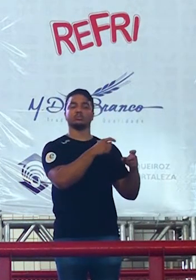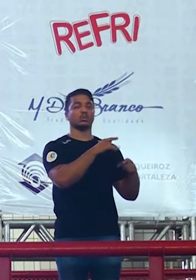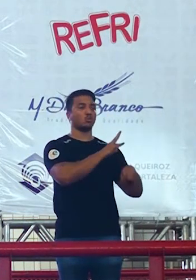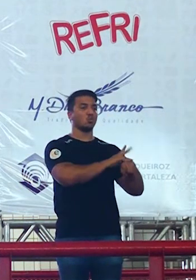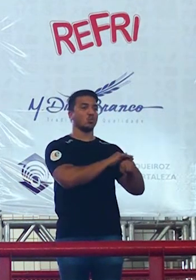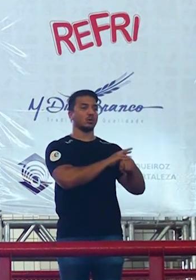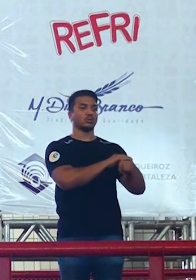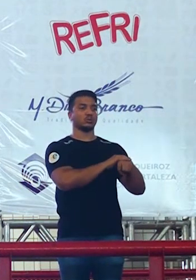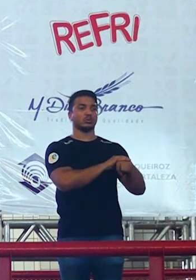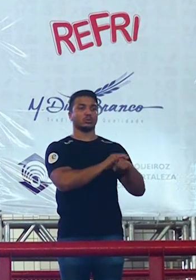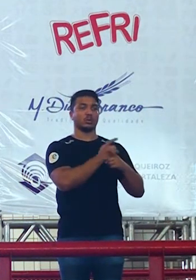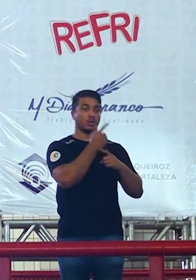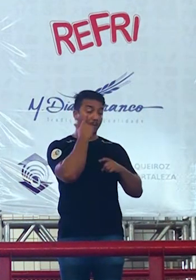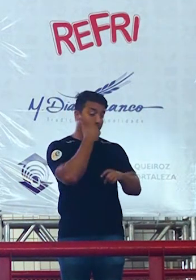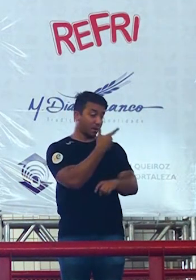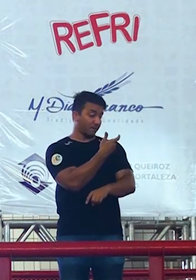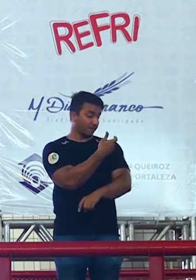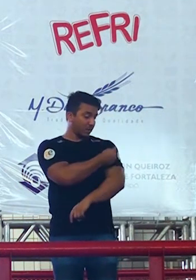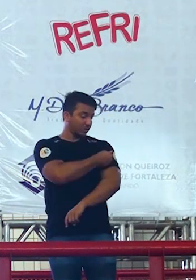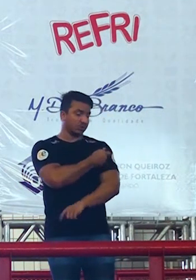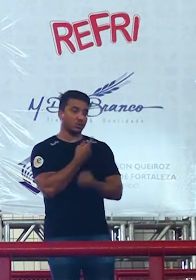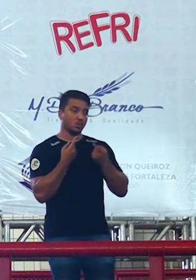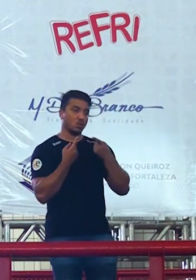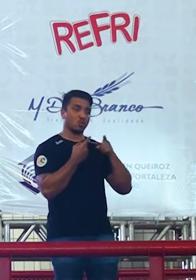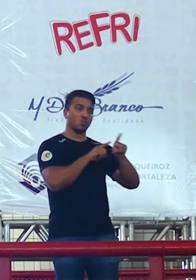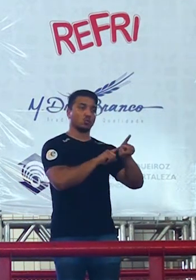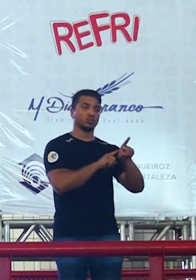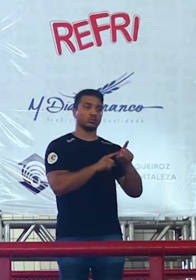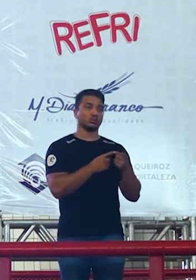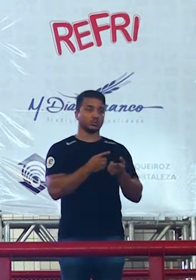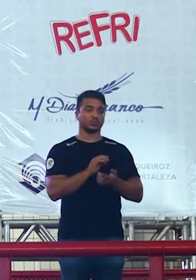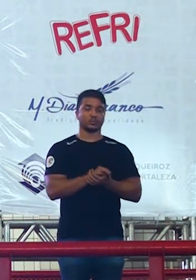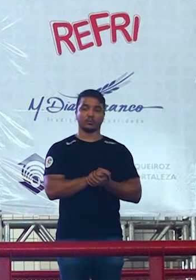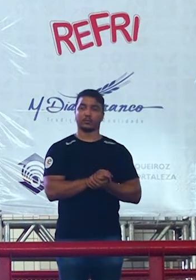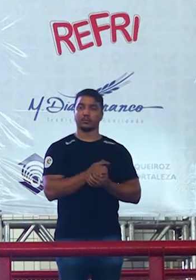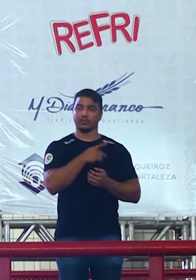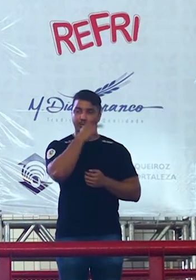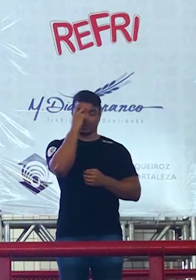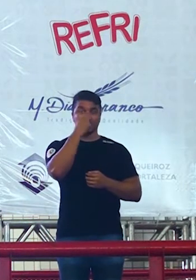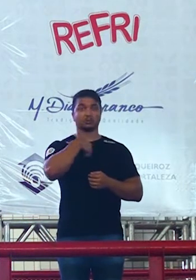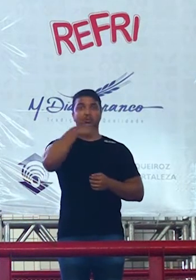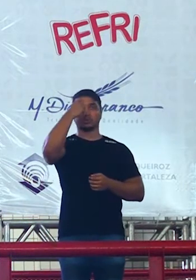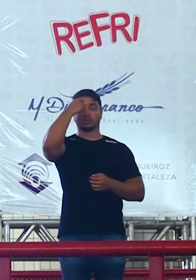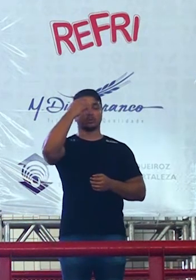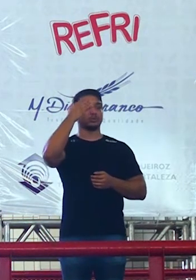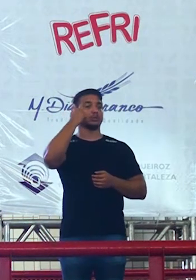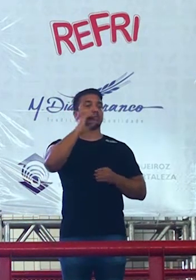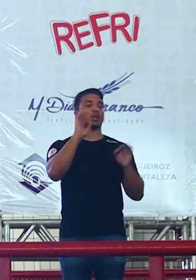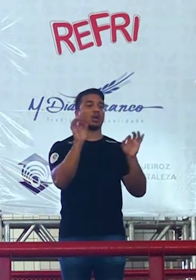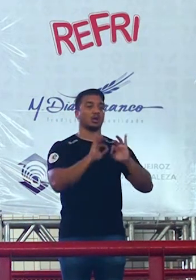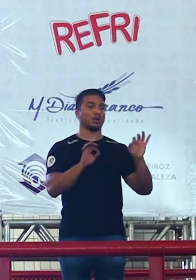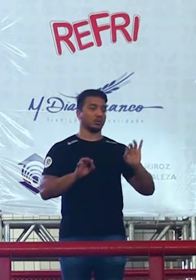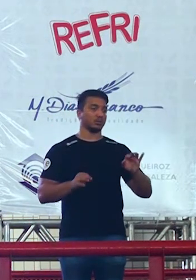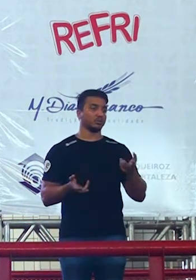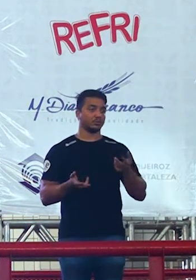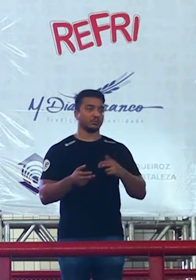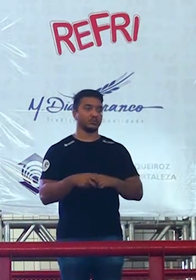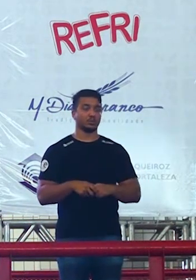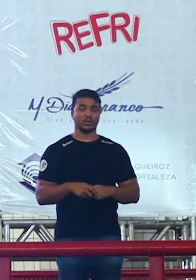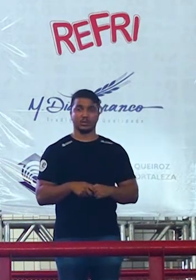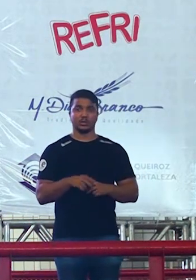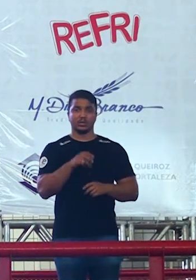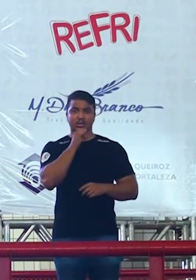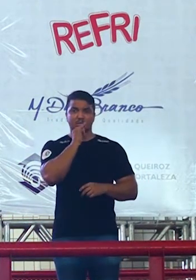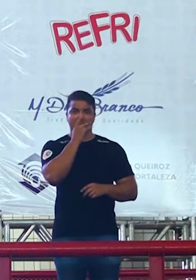os benefícios da vacina contra H1N1 e a galera boiando gente se essas duas